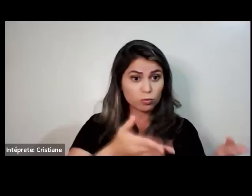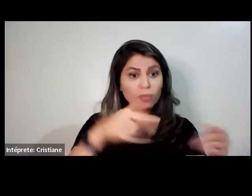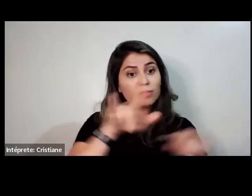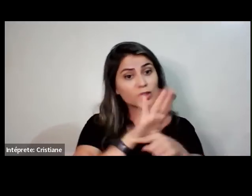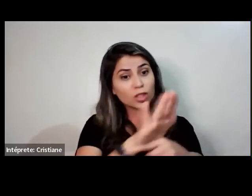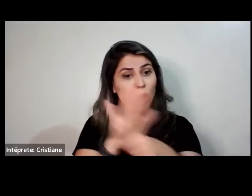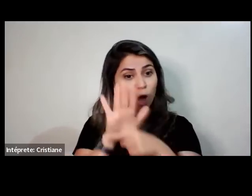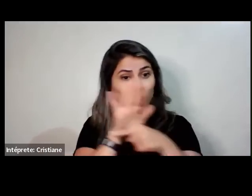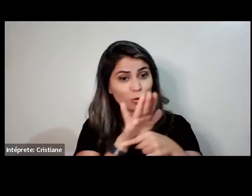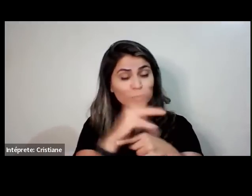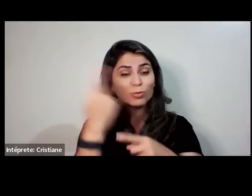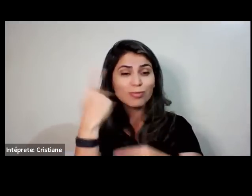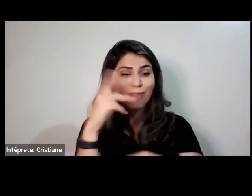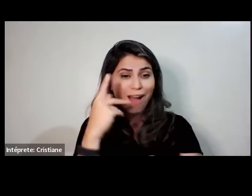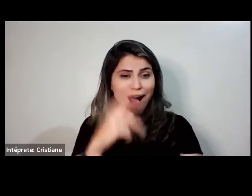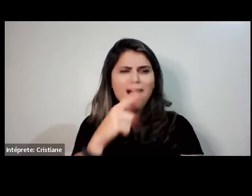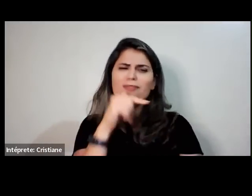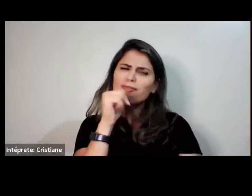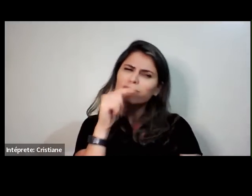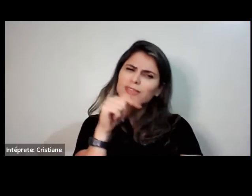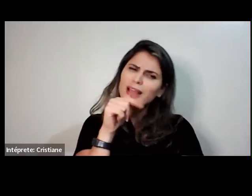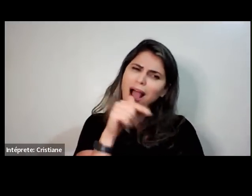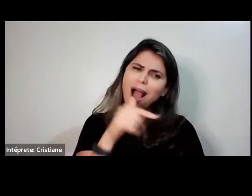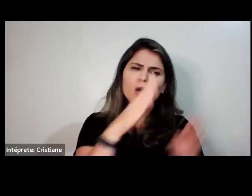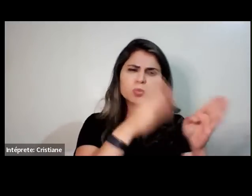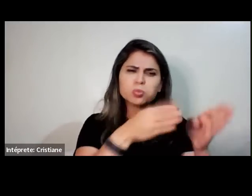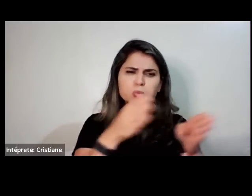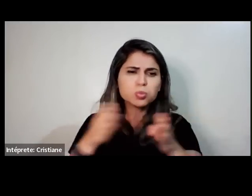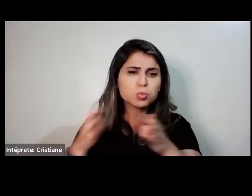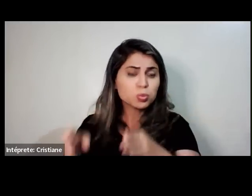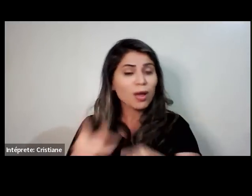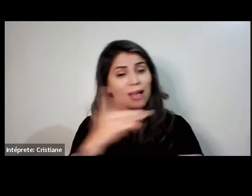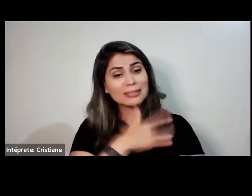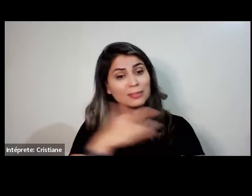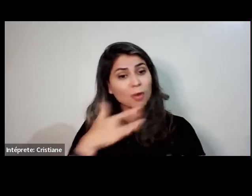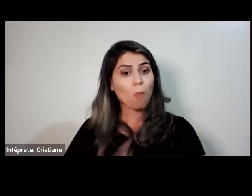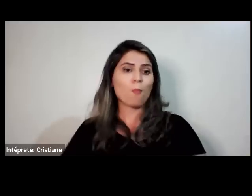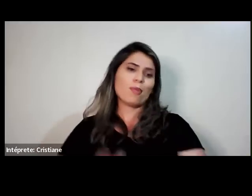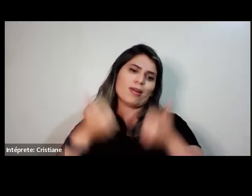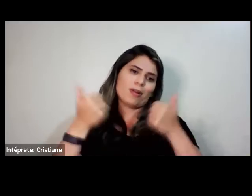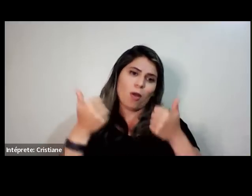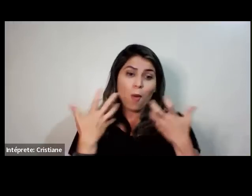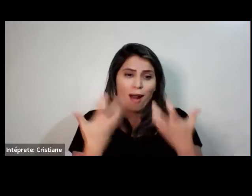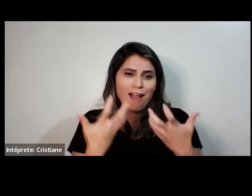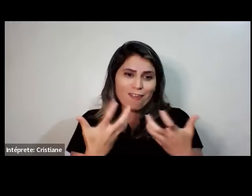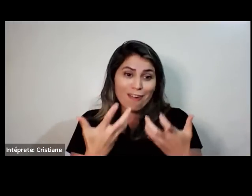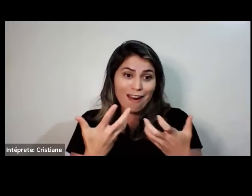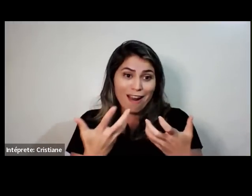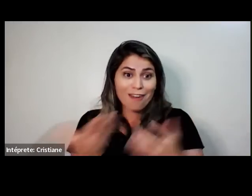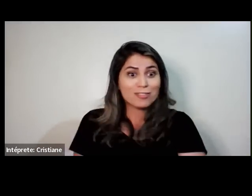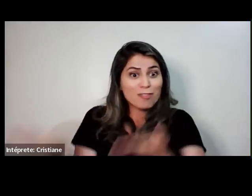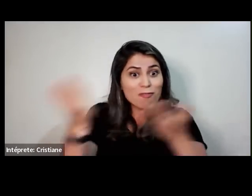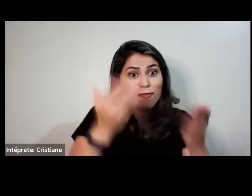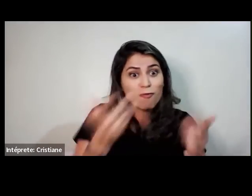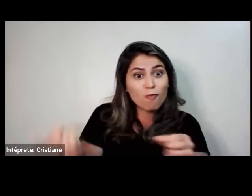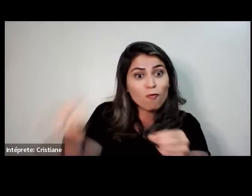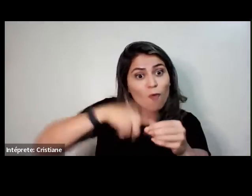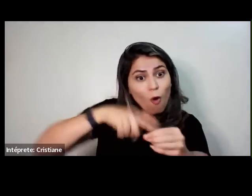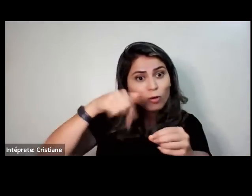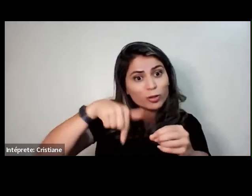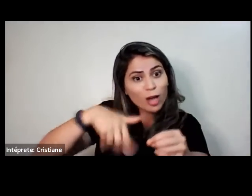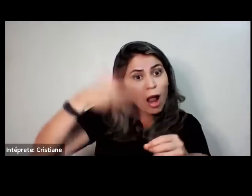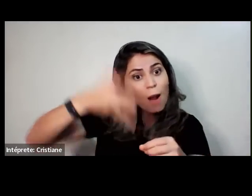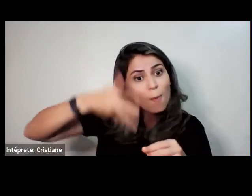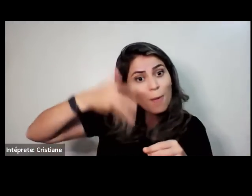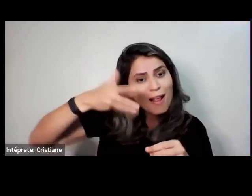você seja a próxima pessoa que a gente possa conversar aqui. Que você recuperou a sua saúde fazendo uso desse projeto. Agora,